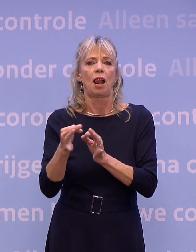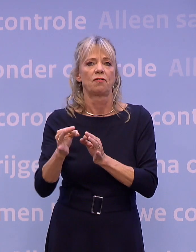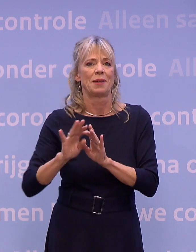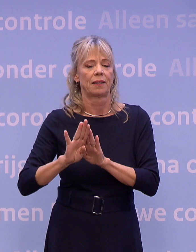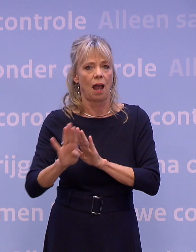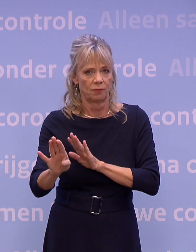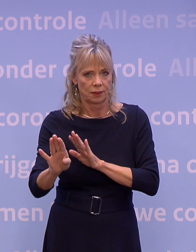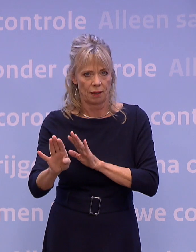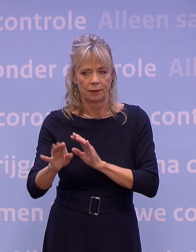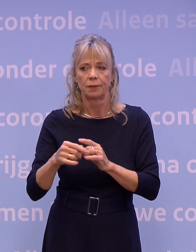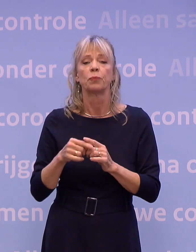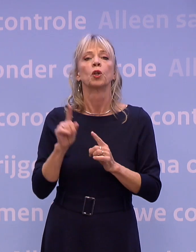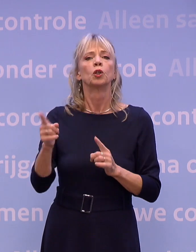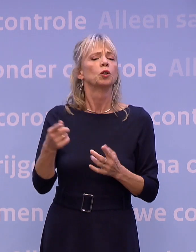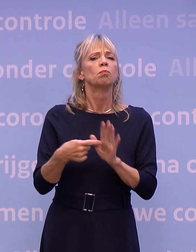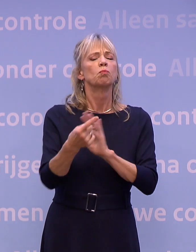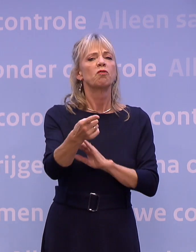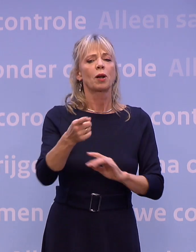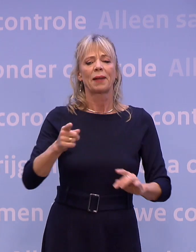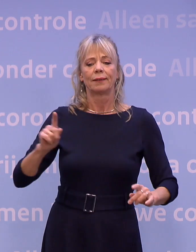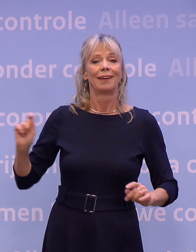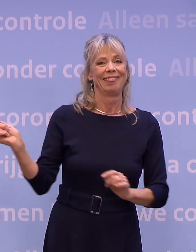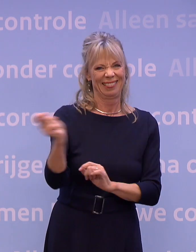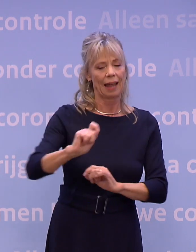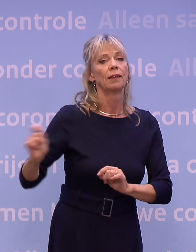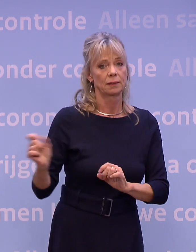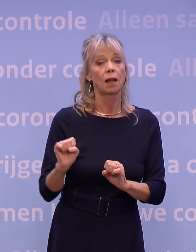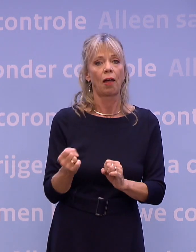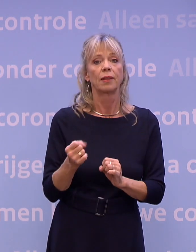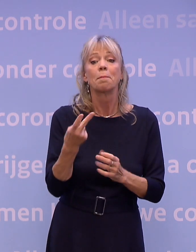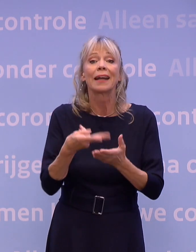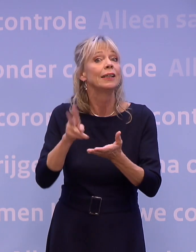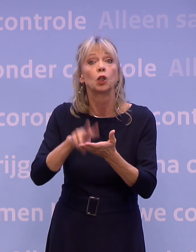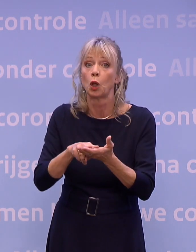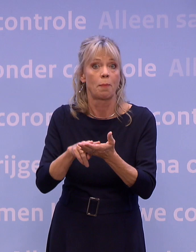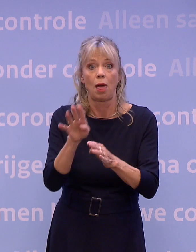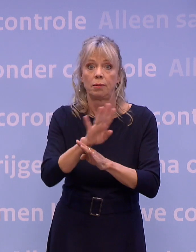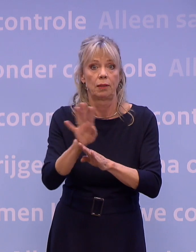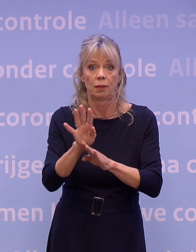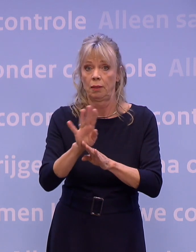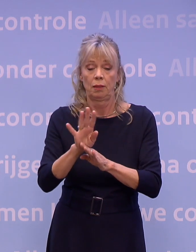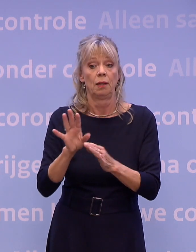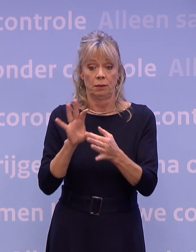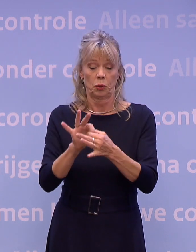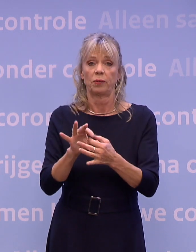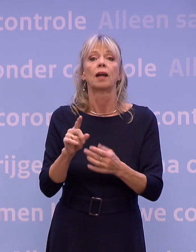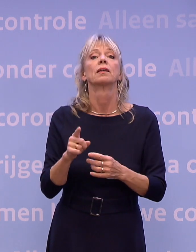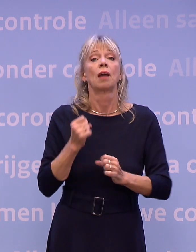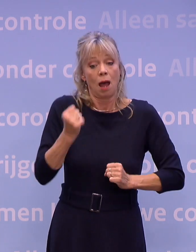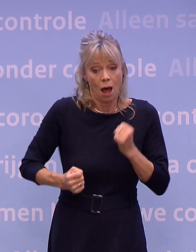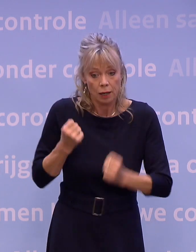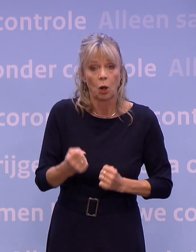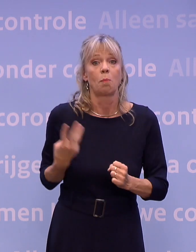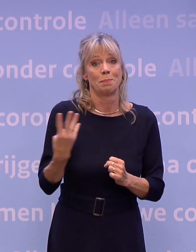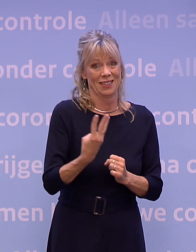Concreet, een partijtje tennis kan, als je maar niet gaat dubbelen, want dan is contact onvermijdelijk. Hardlopen met z'n vieren kan dan